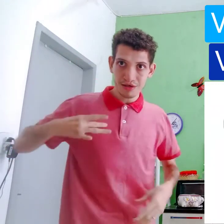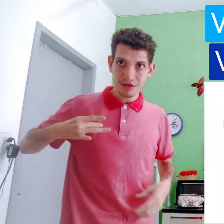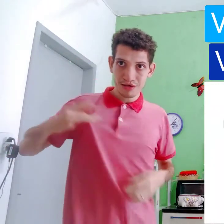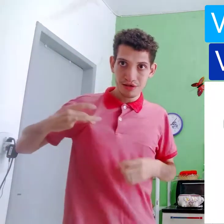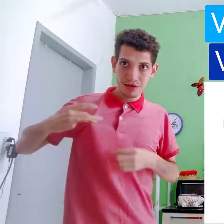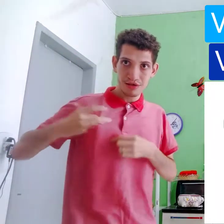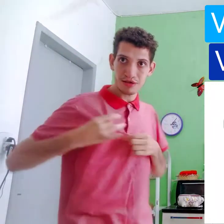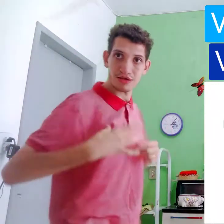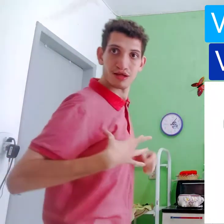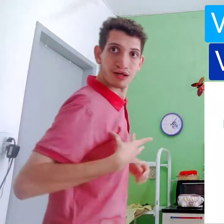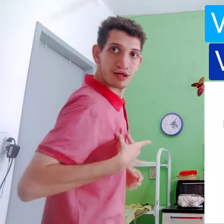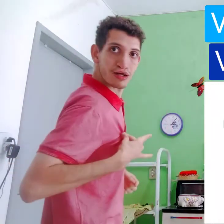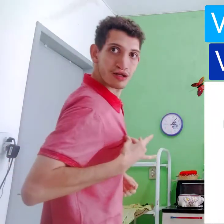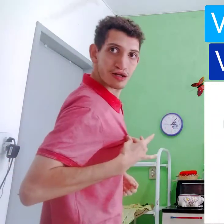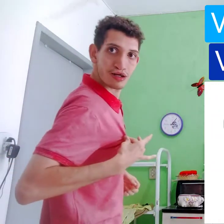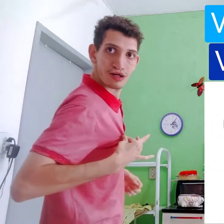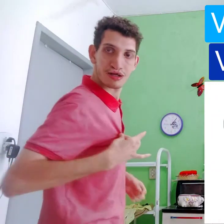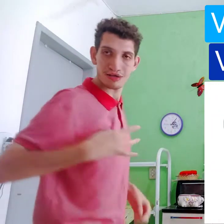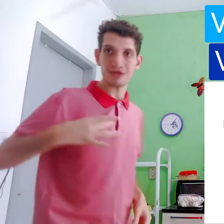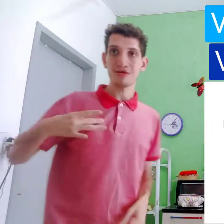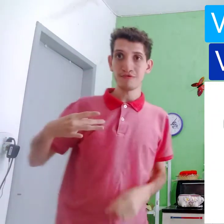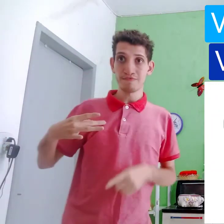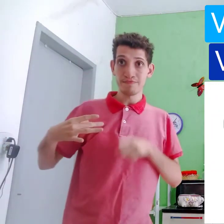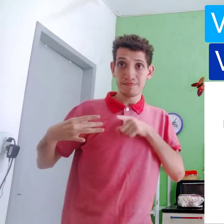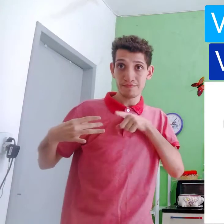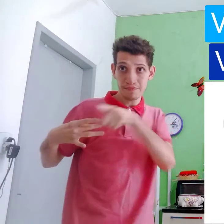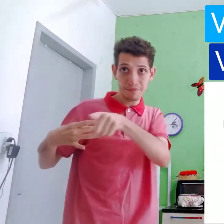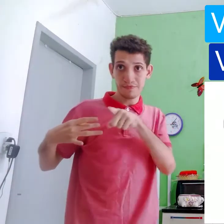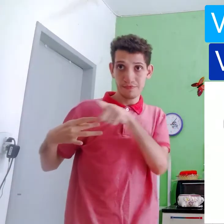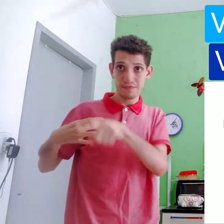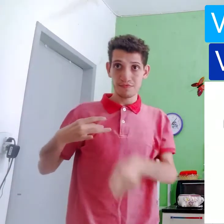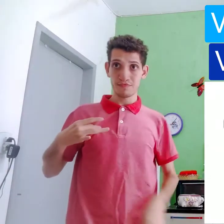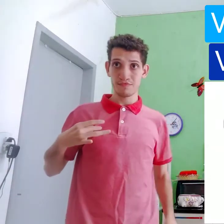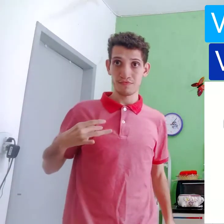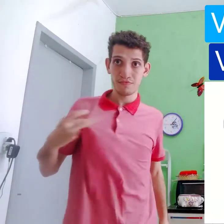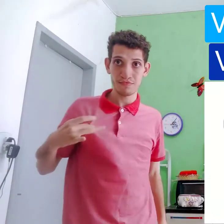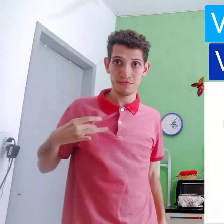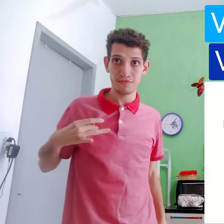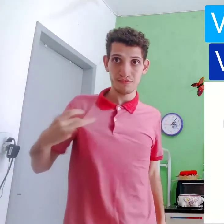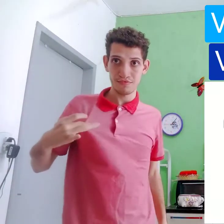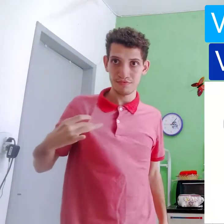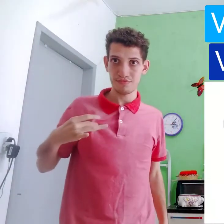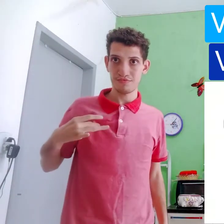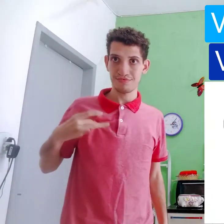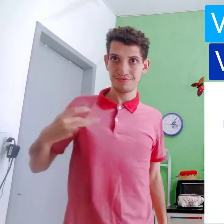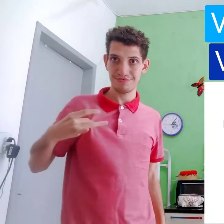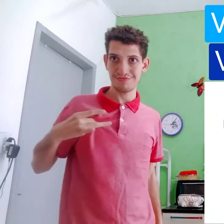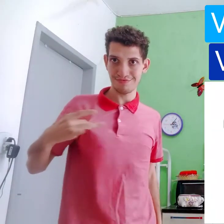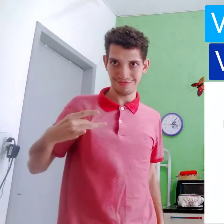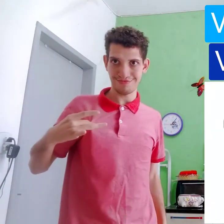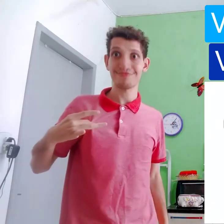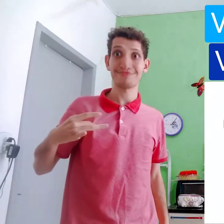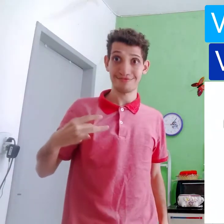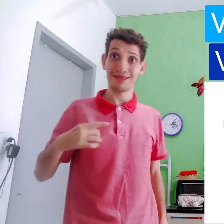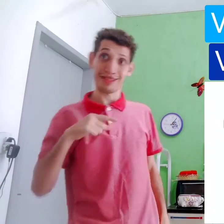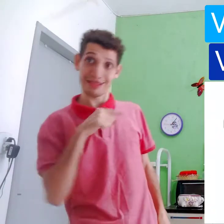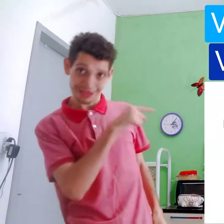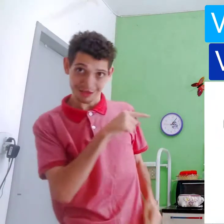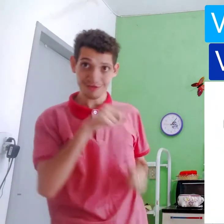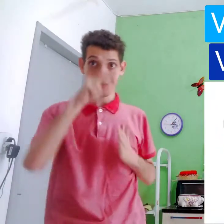assim, pegar para frente, duas vezes.